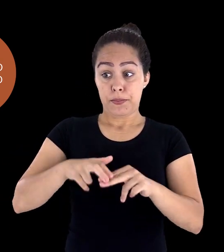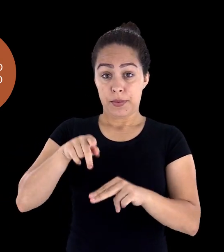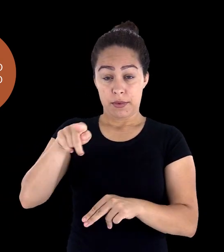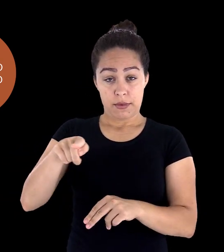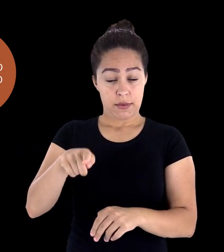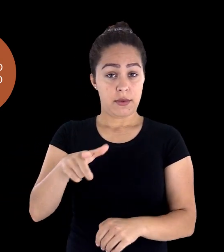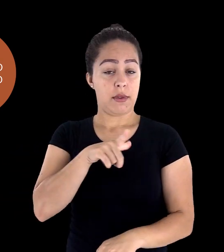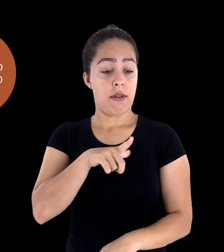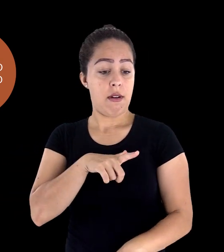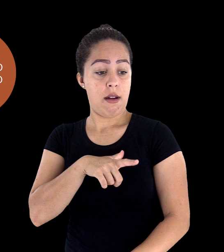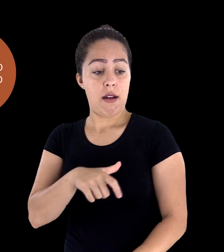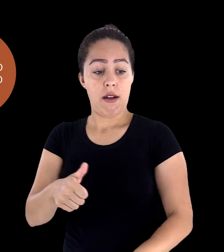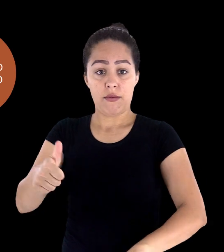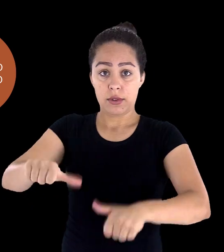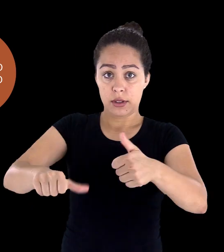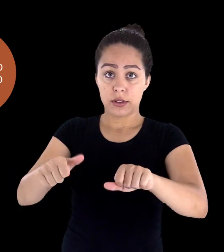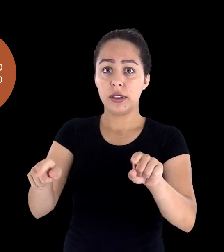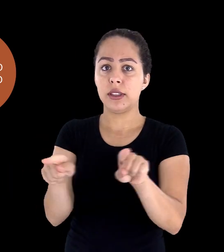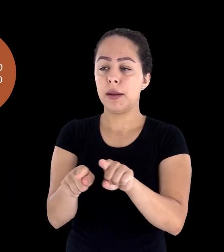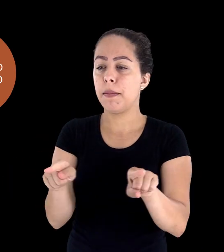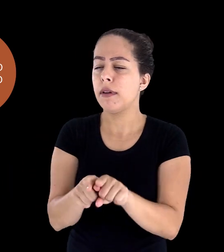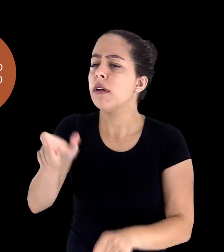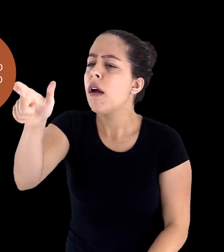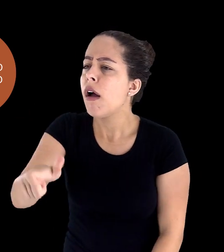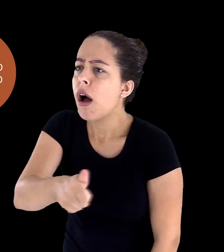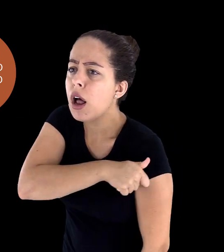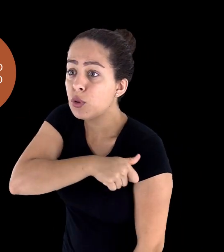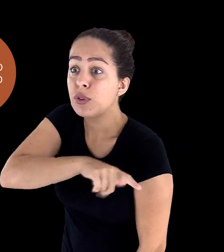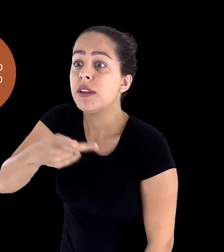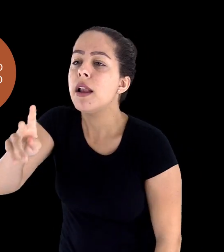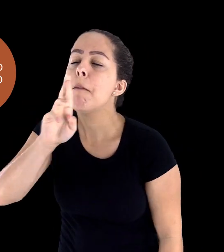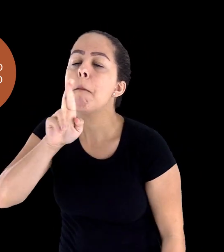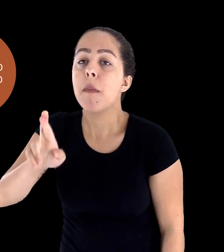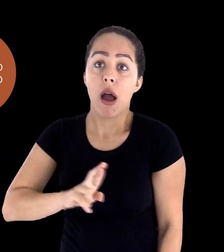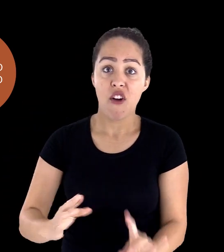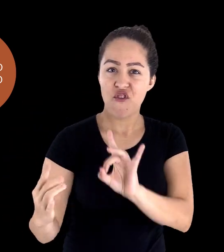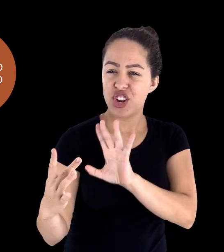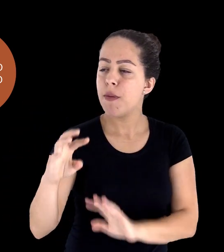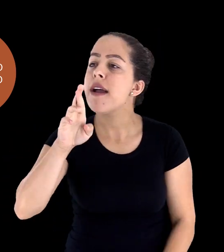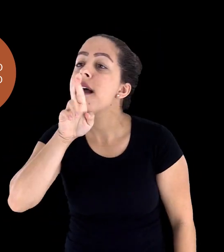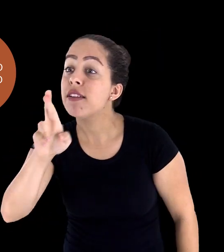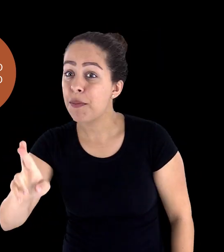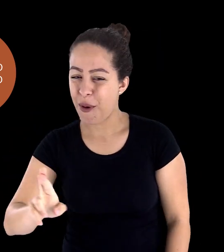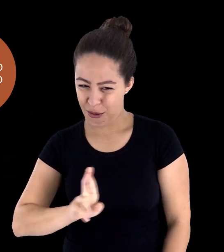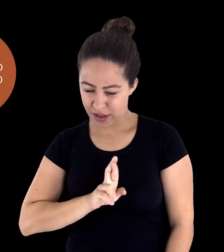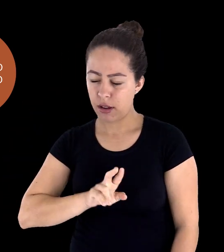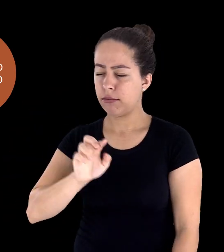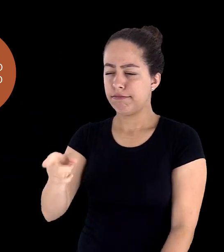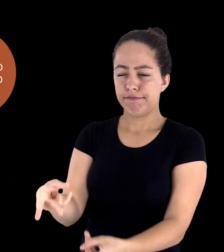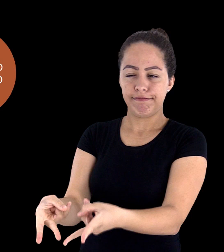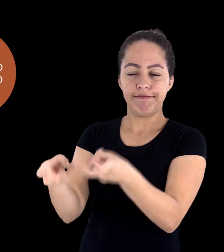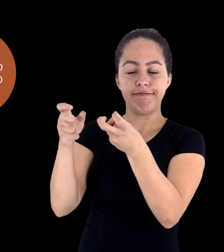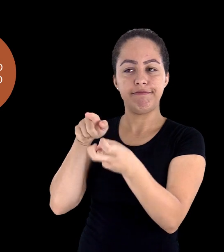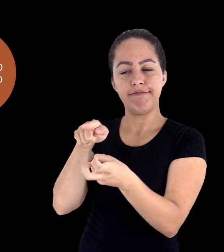nesse momento da avaliação e do feedback, o mediador, ele precisa saber explicar. E aí, somado a isso, ele